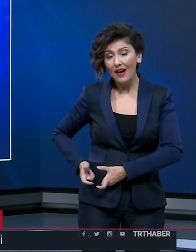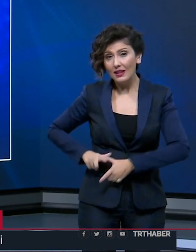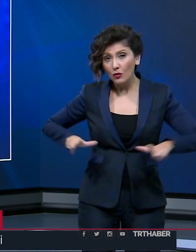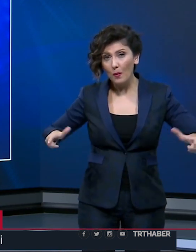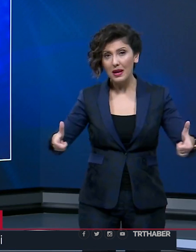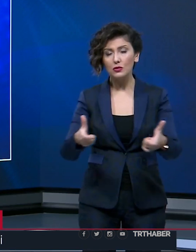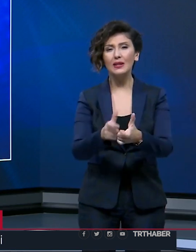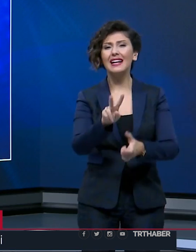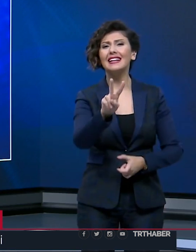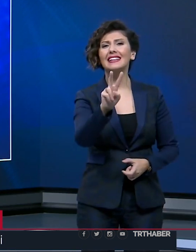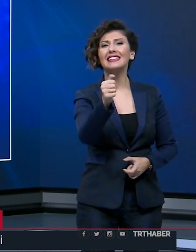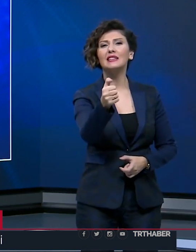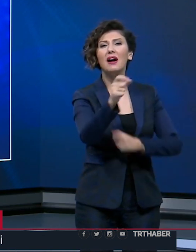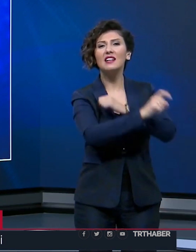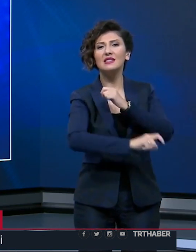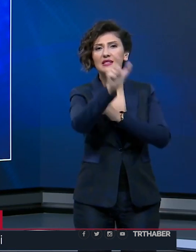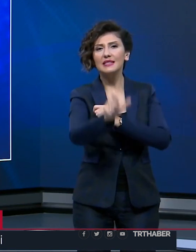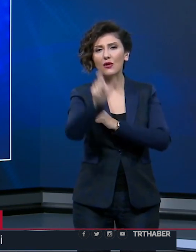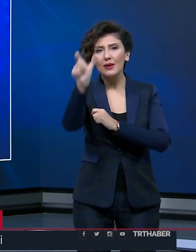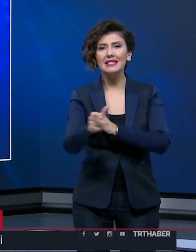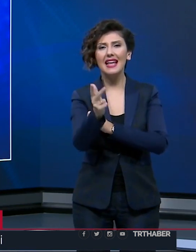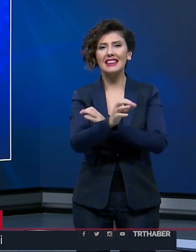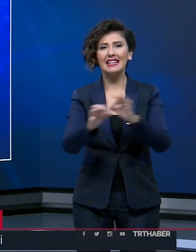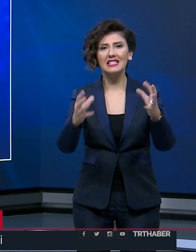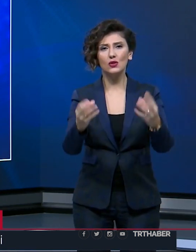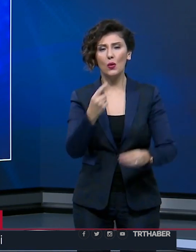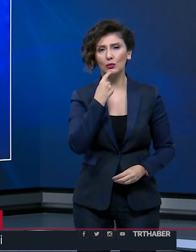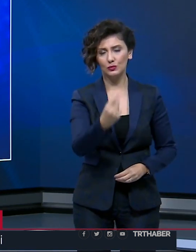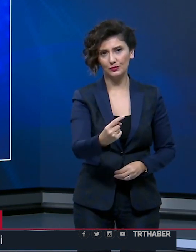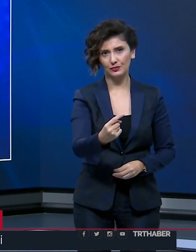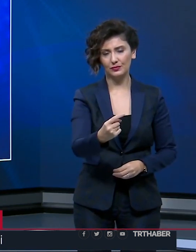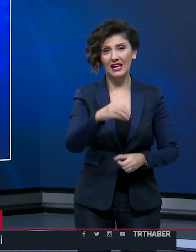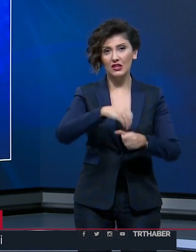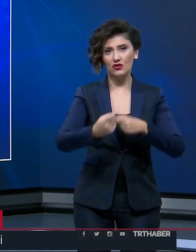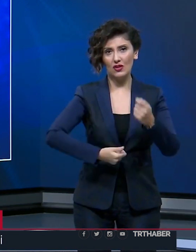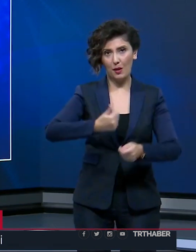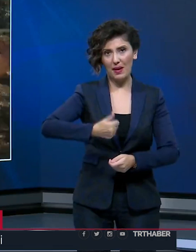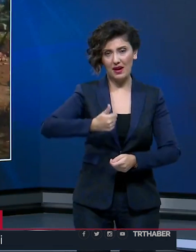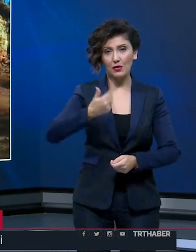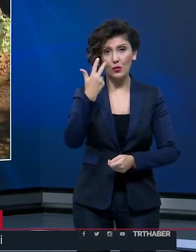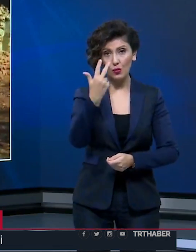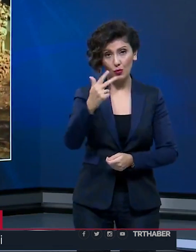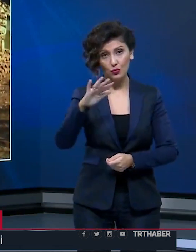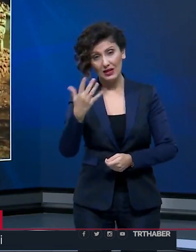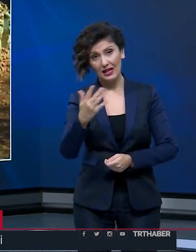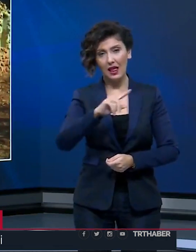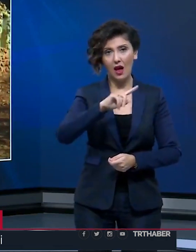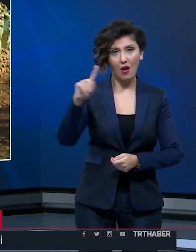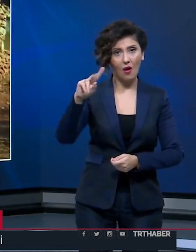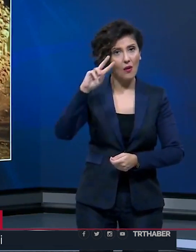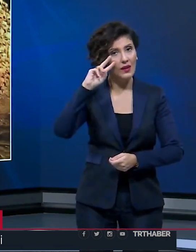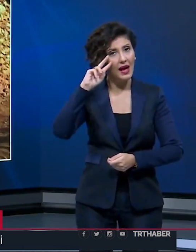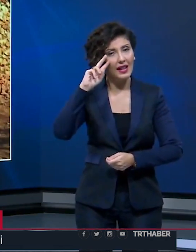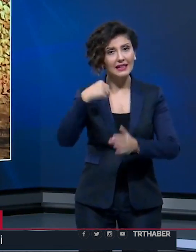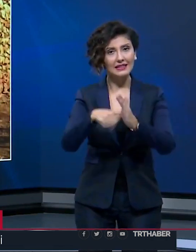iç güvenlik operasyonlarında 26 terörist etkisiz hale getirildi. İçişleri Bakanlığı 3